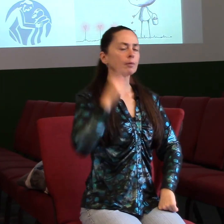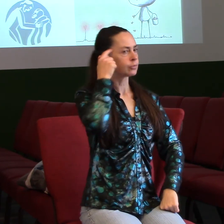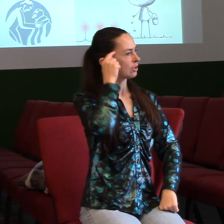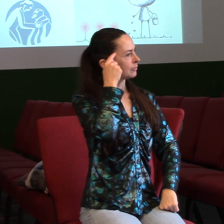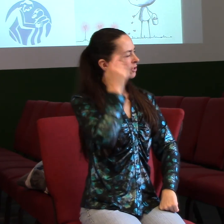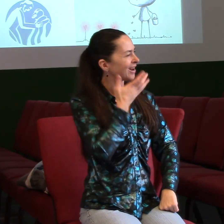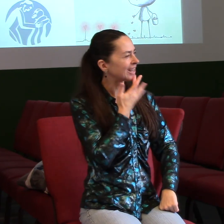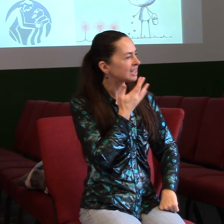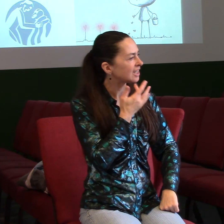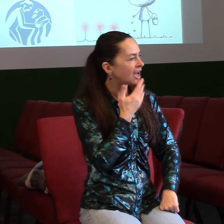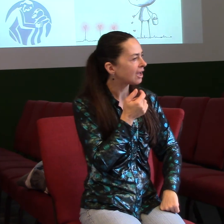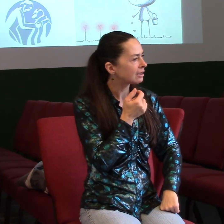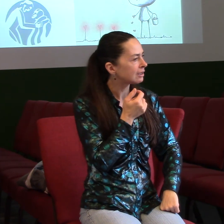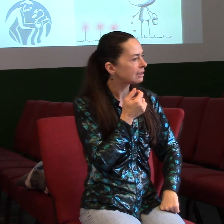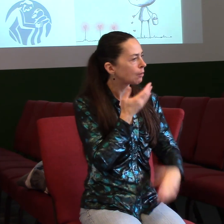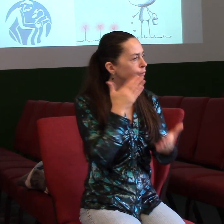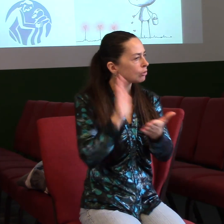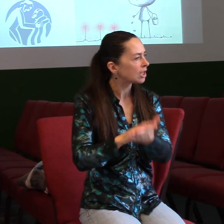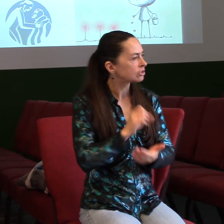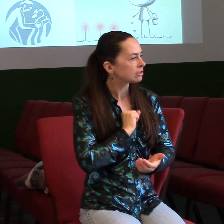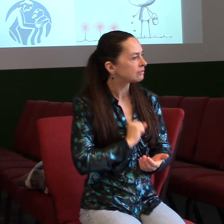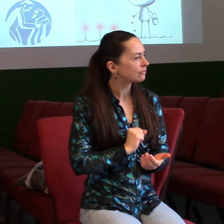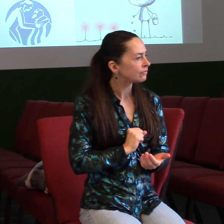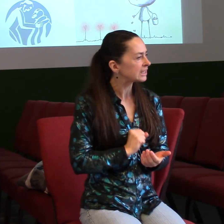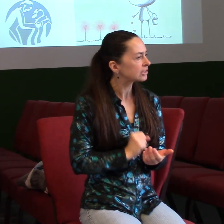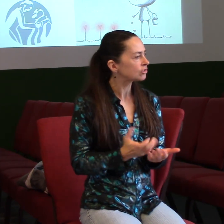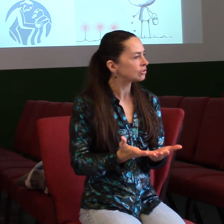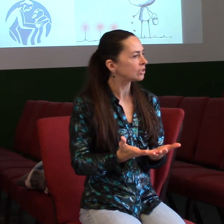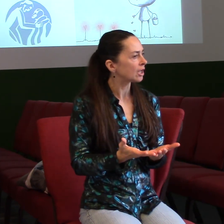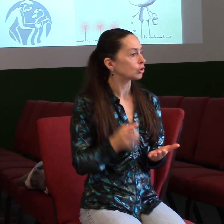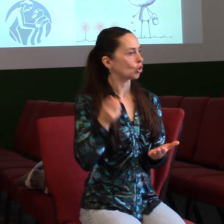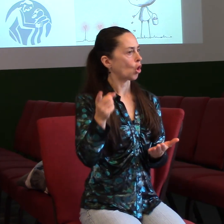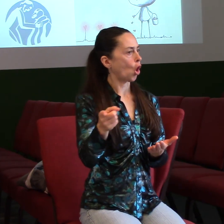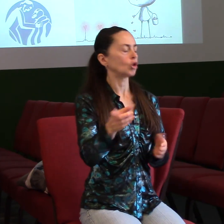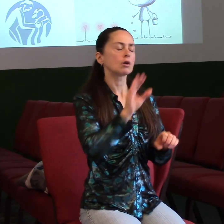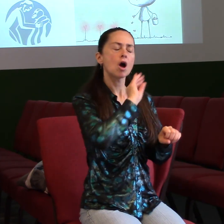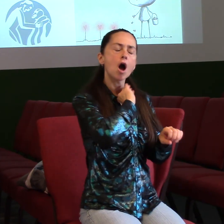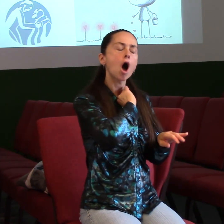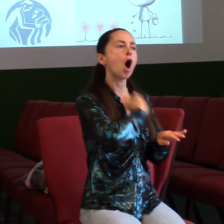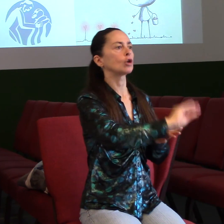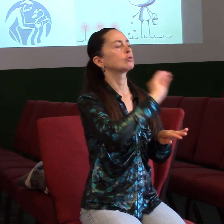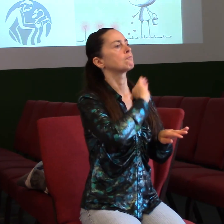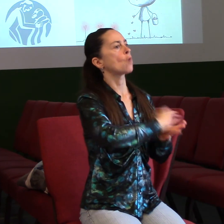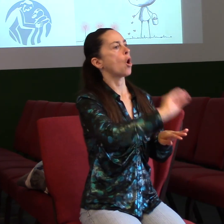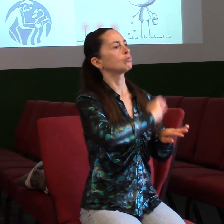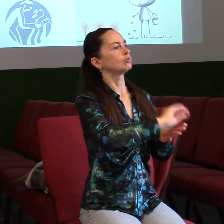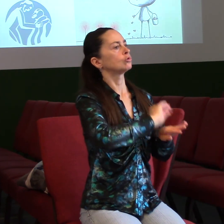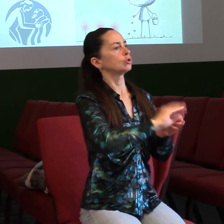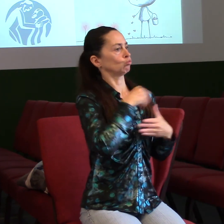Protože když mu někdo ublíží, tak dokáže odpustit. Nedrží si to v sobě, nedoste v něm hořkost, která by ho nakonec pohlutila, ale